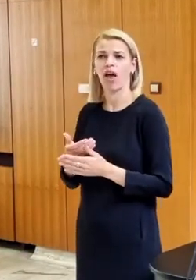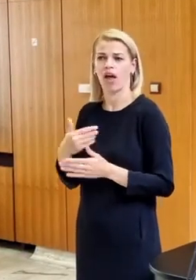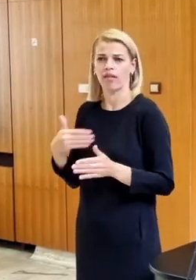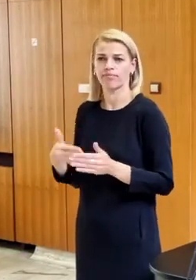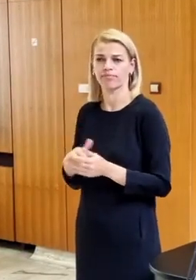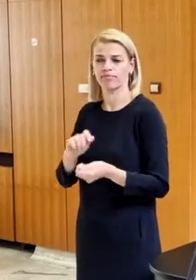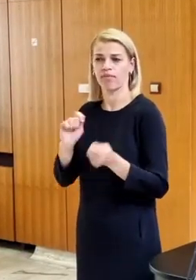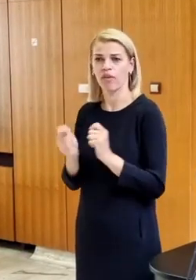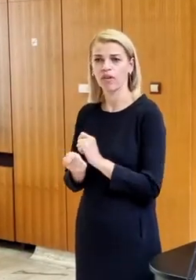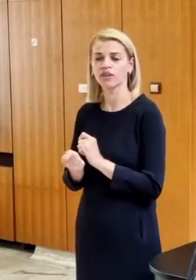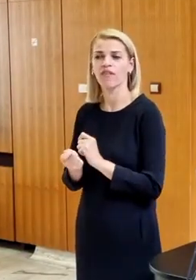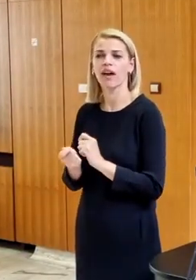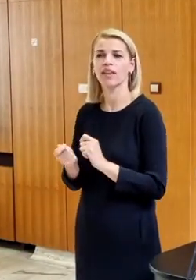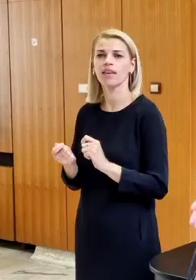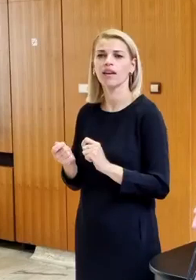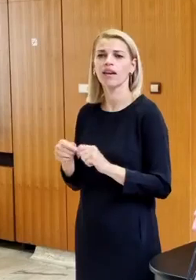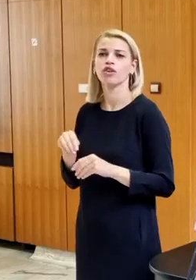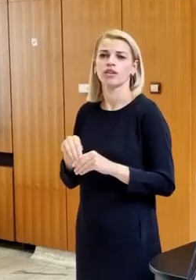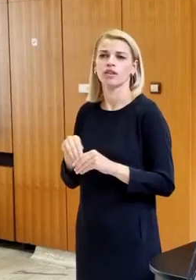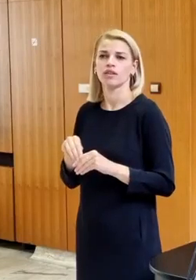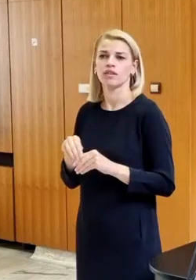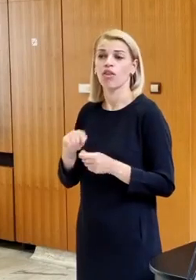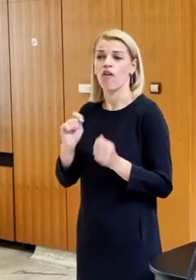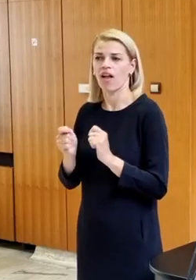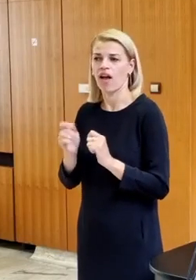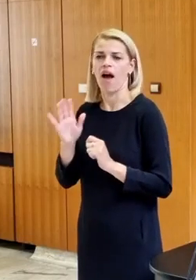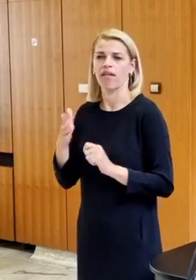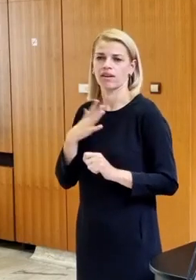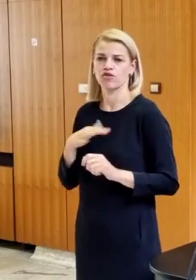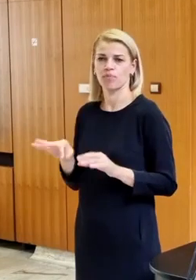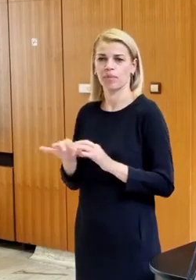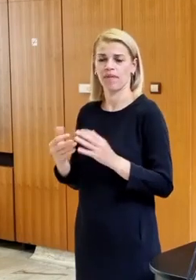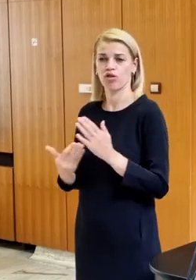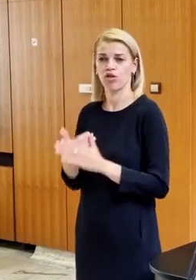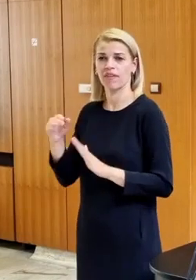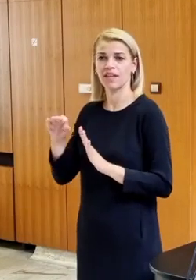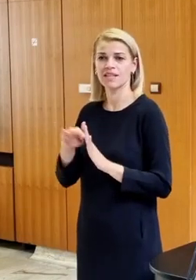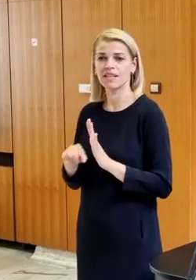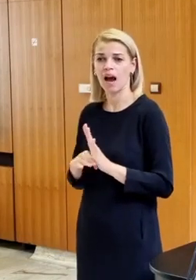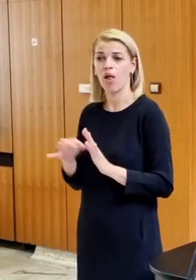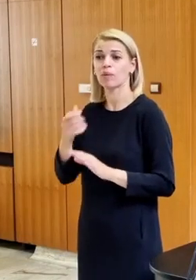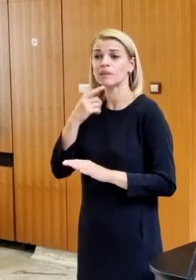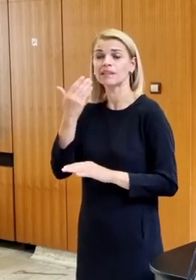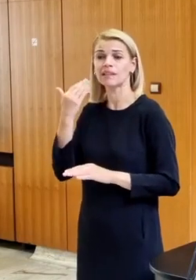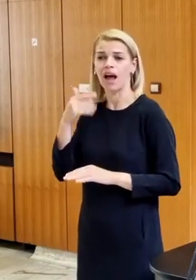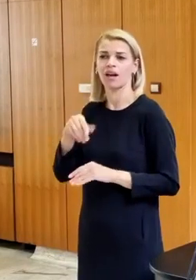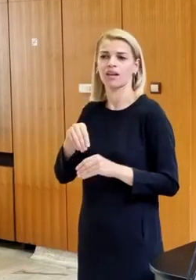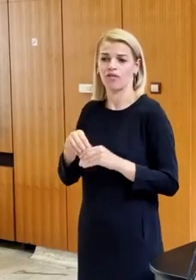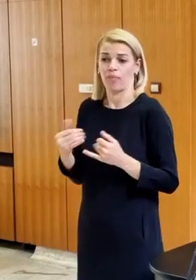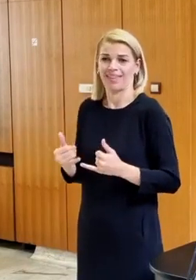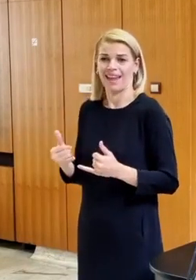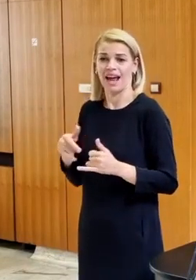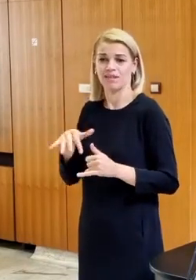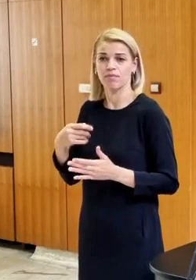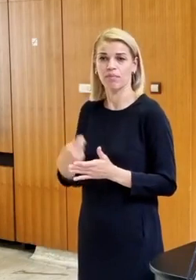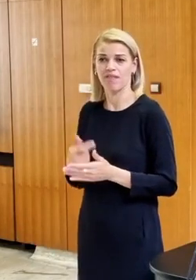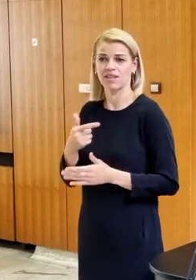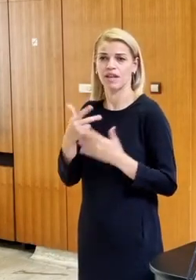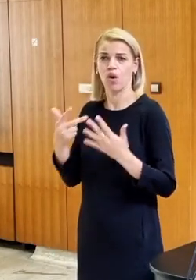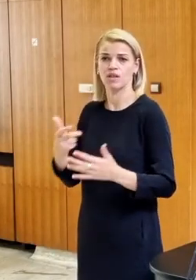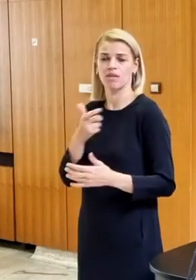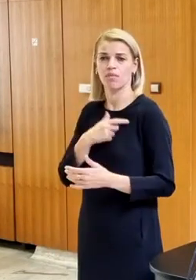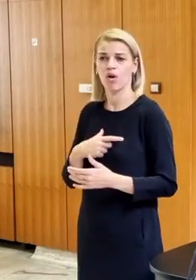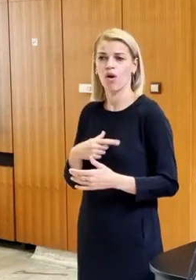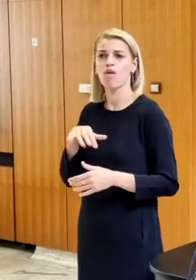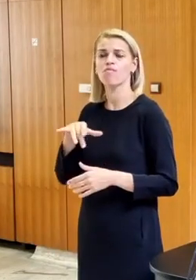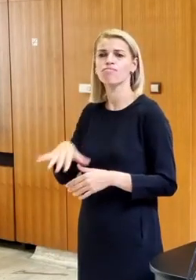novelizovať, respektive sme ho tak novelizovali, že sme to už ači priprávili nový zákon, lebo ten existujúci má 28 rokov. A veď si predstavili, že za 28 rokov z hľadiska